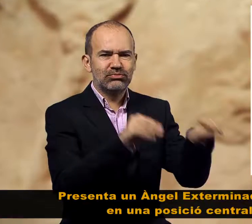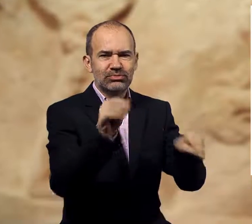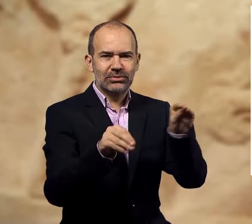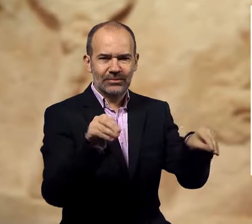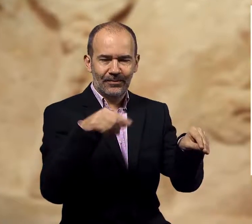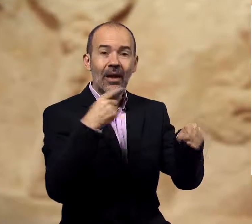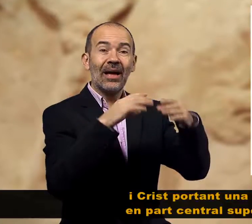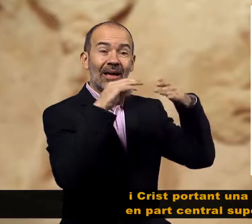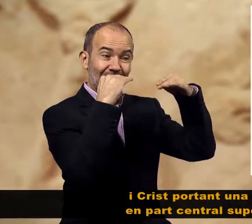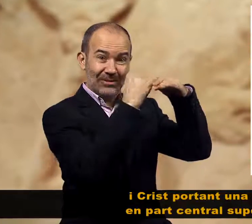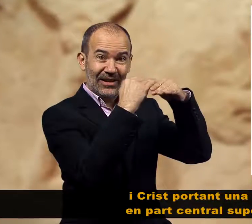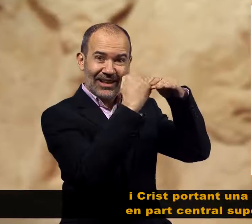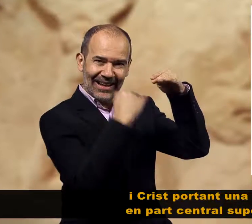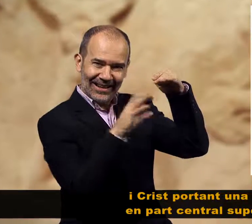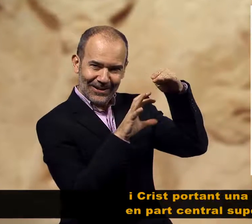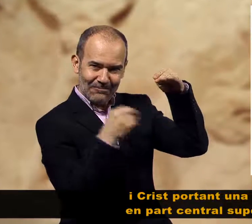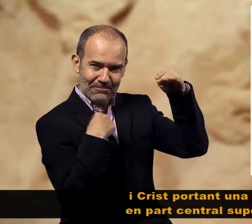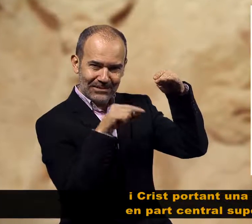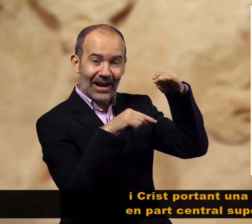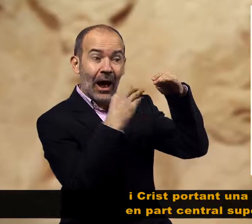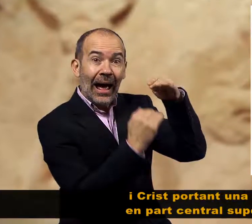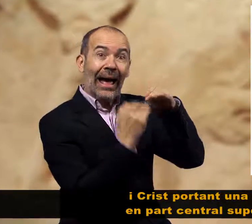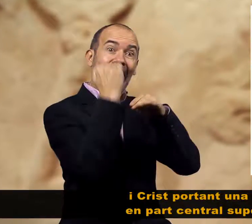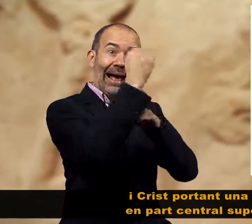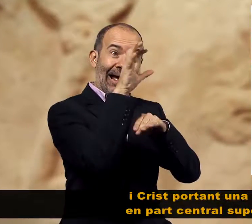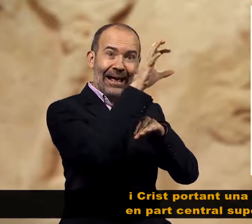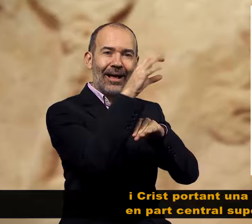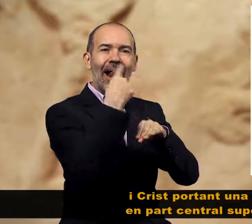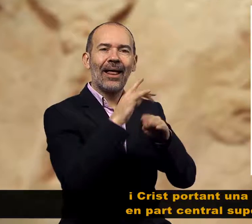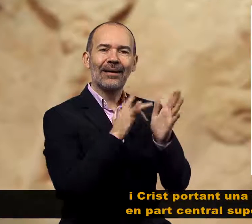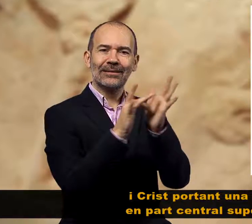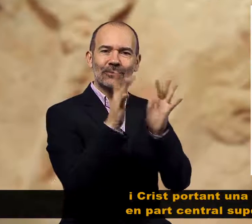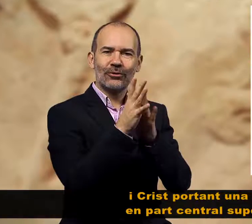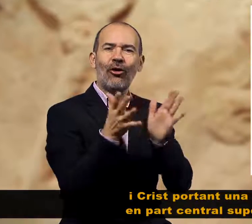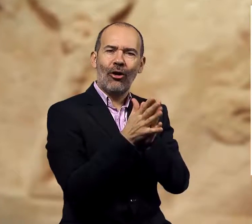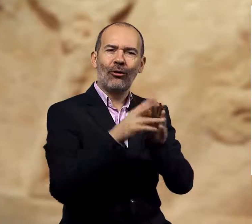i Cris portant una creu en part central superior.